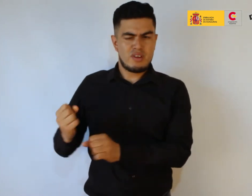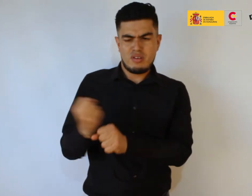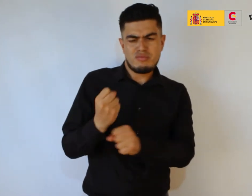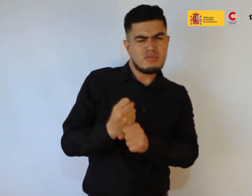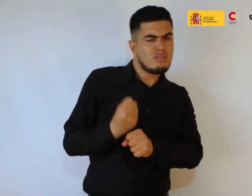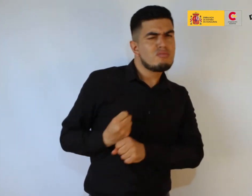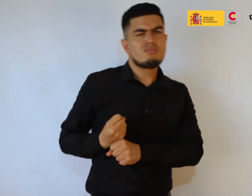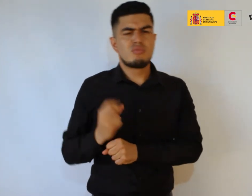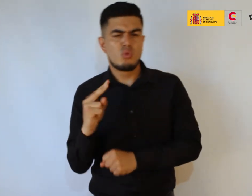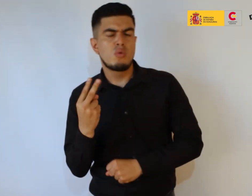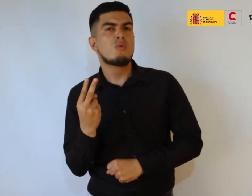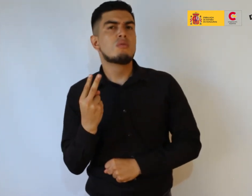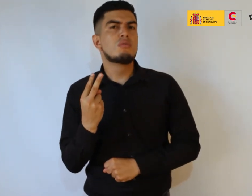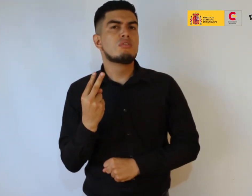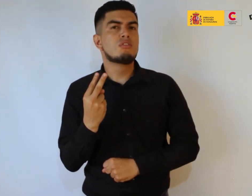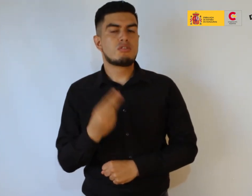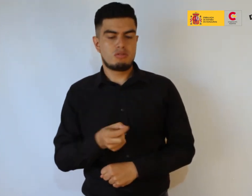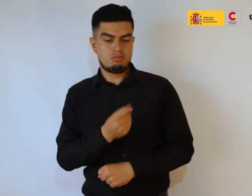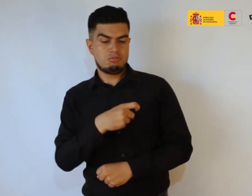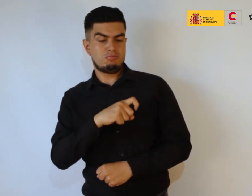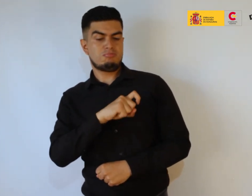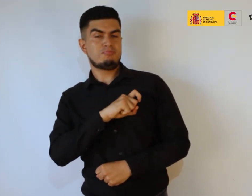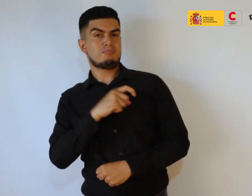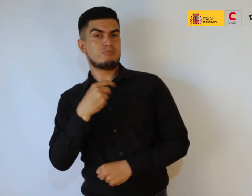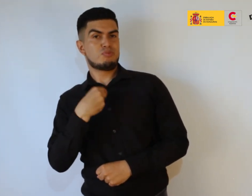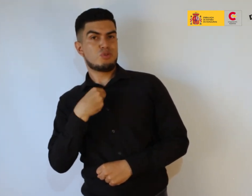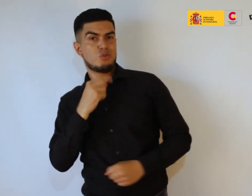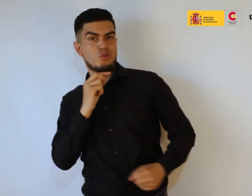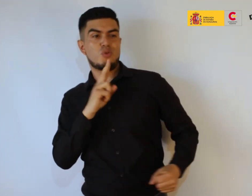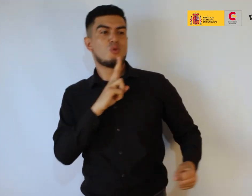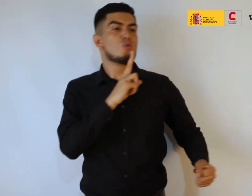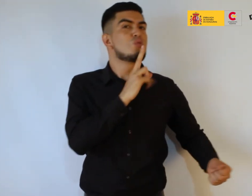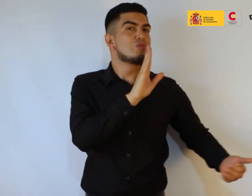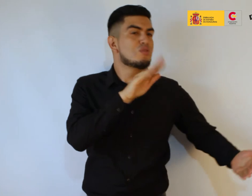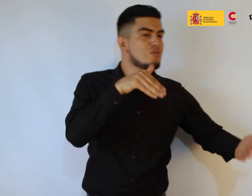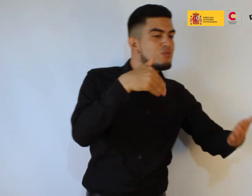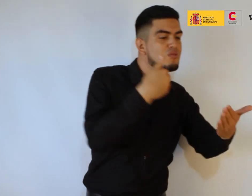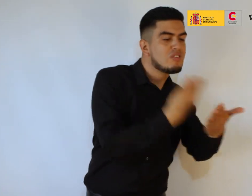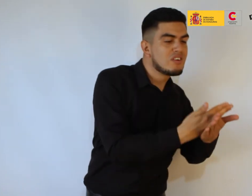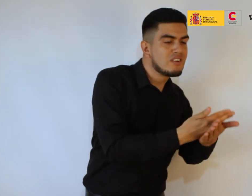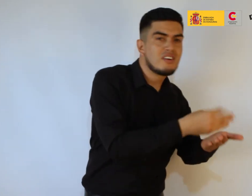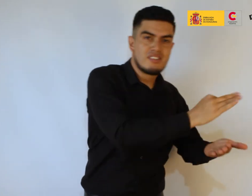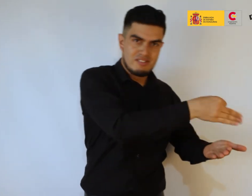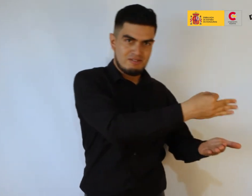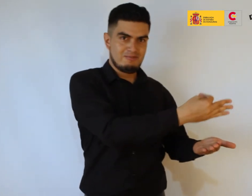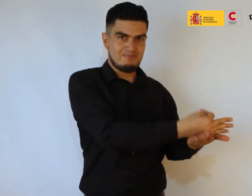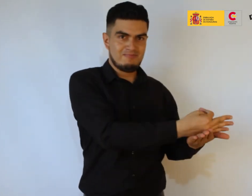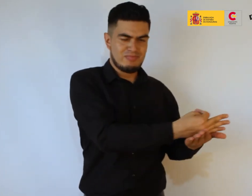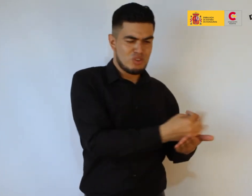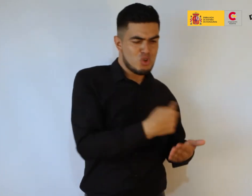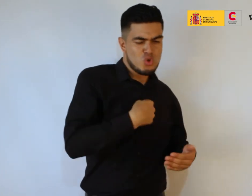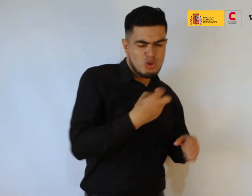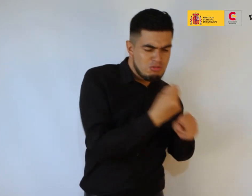la he realizado cuando he ido a Tegucigalpa, invitado por el propio Centro de Cultura de España.